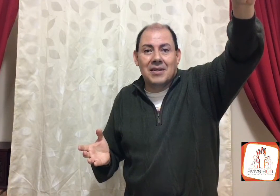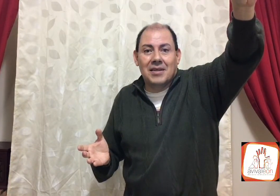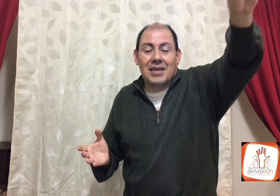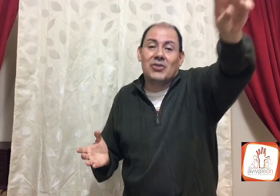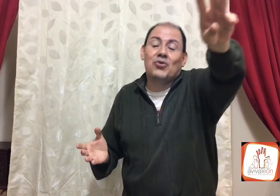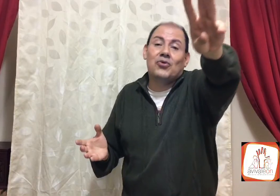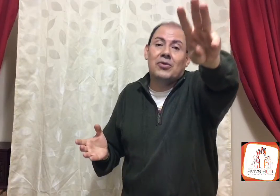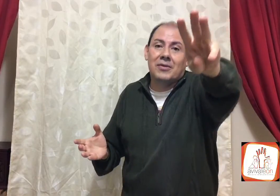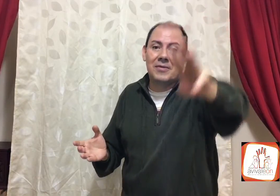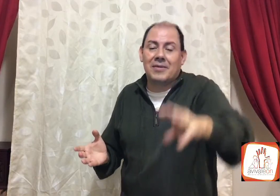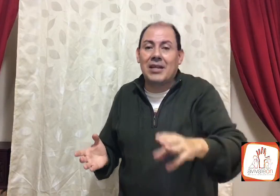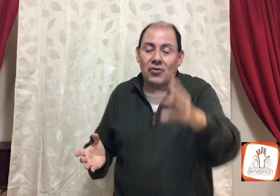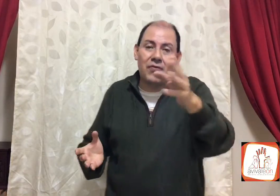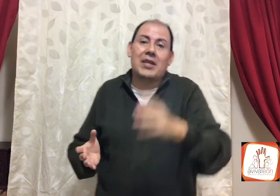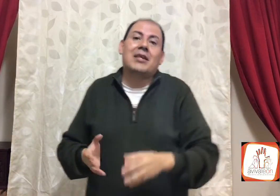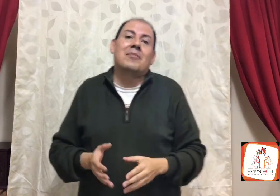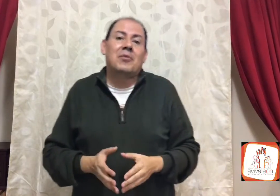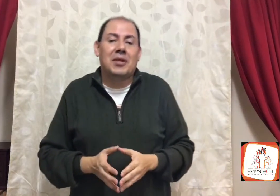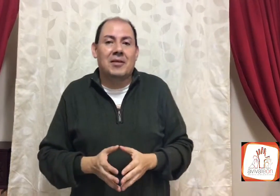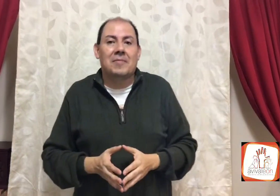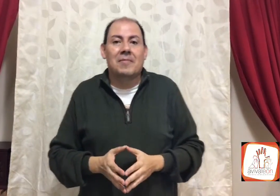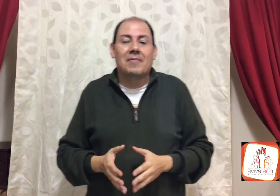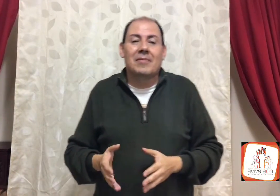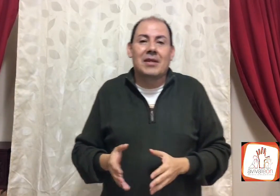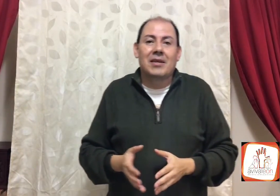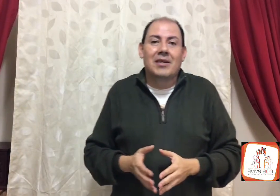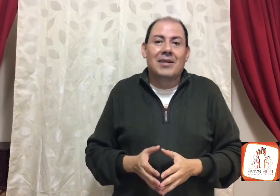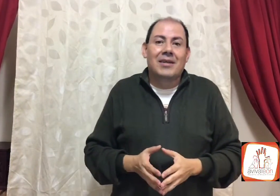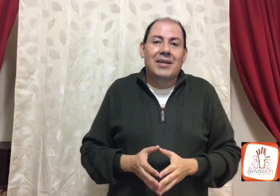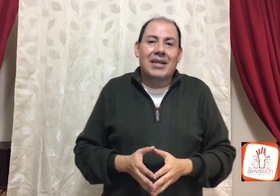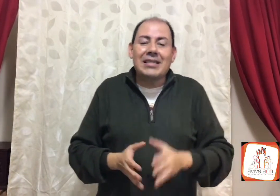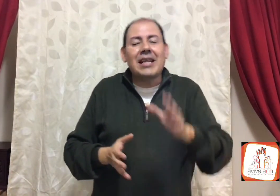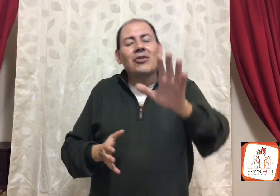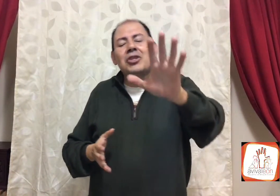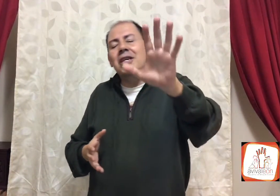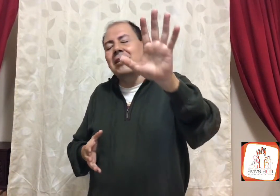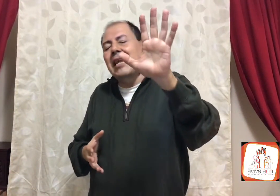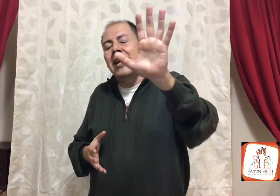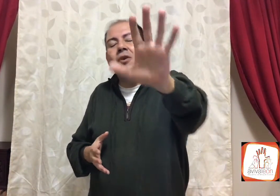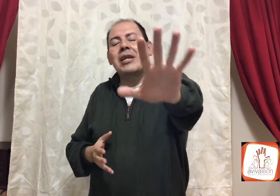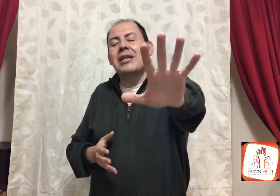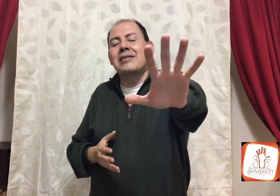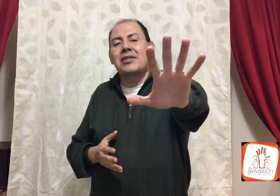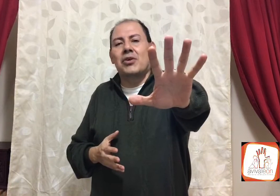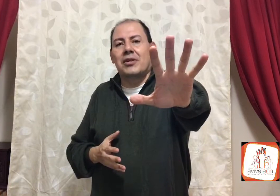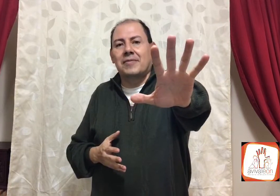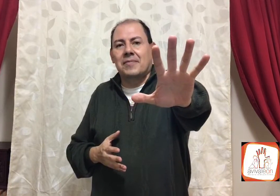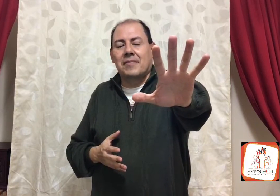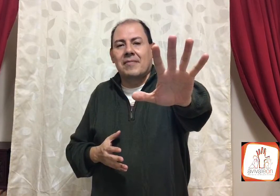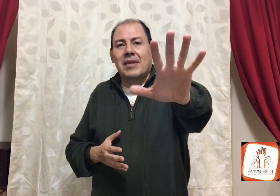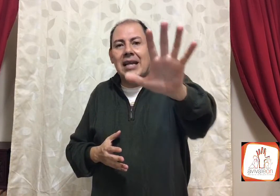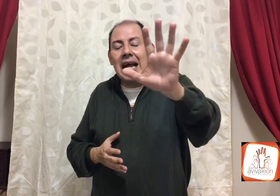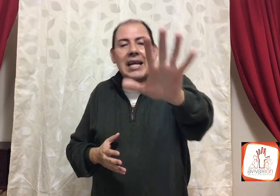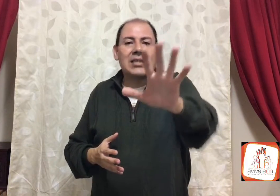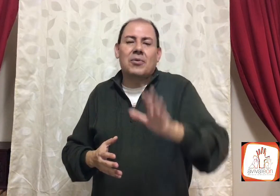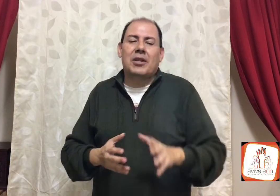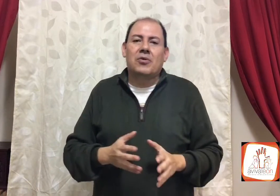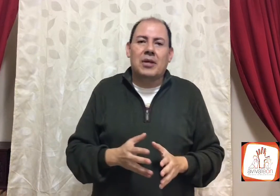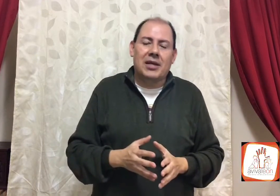Jesús, en tu vida y en la vida, que esta noche, la gloria del Señor, caiga sobre tu vida,